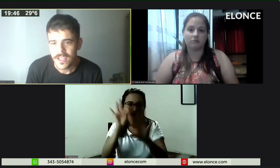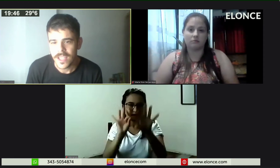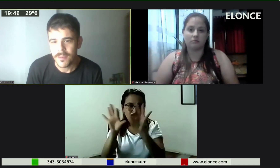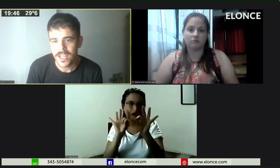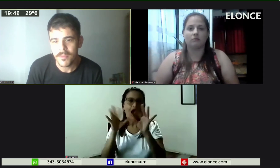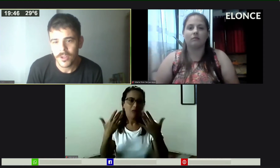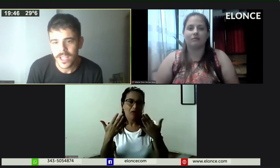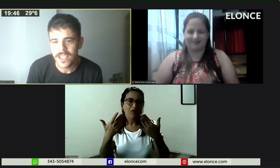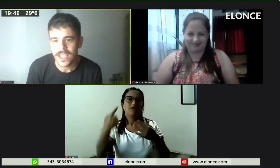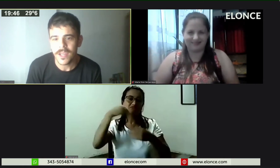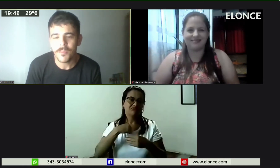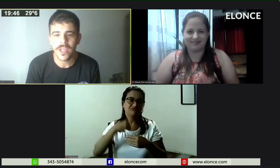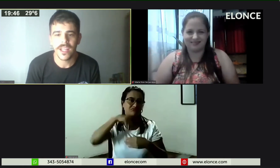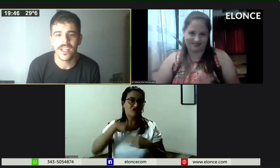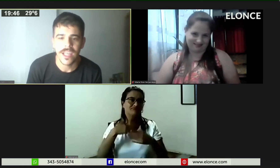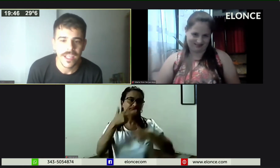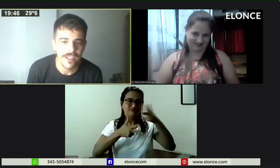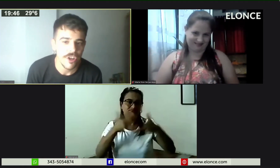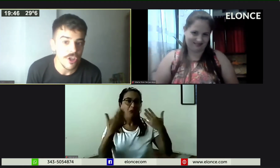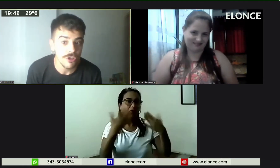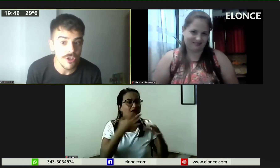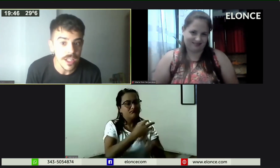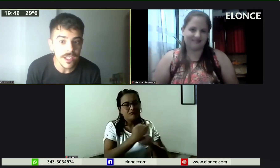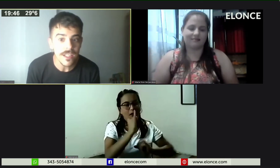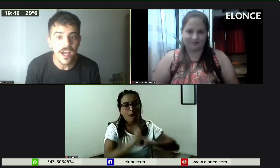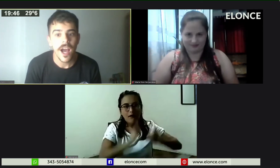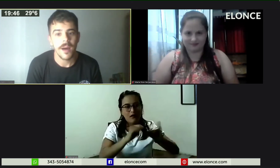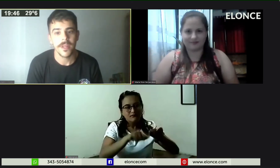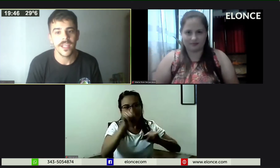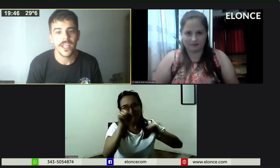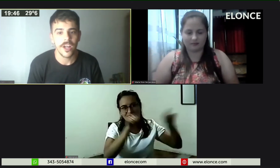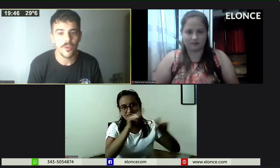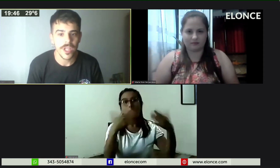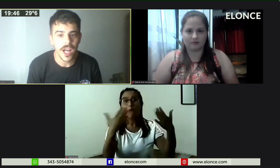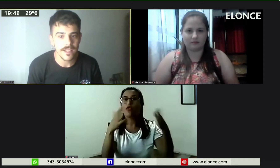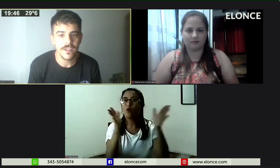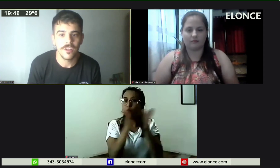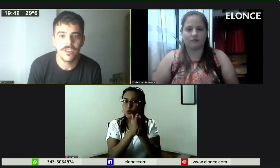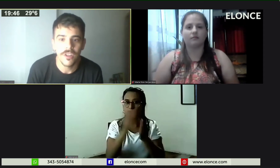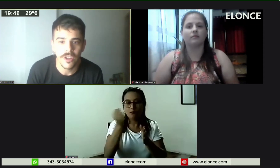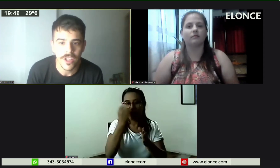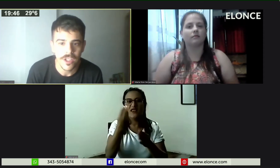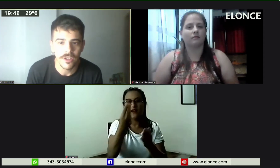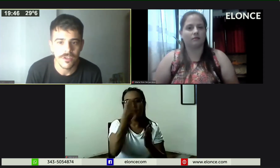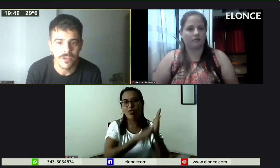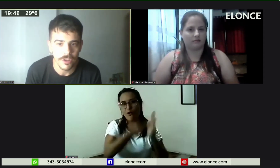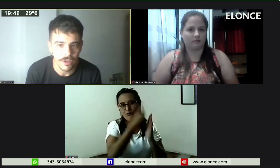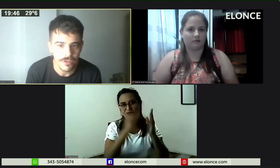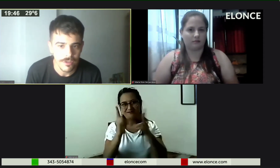Y también es importante que puedan los niños oyentes aprender a comunicarse con los niños sordos.